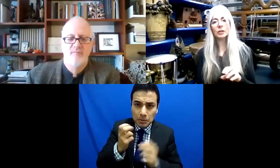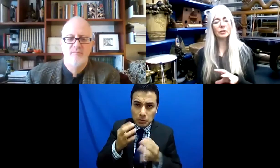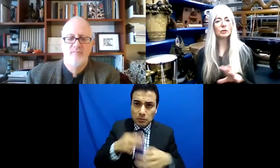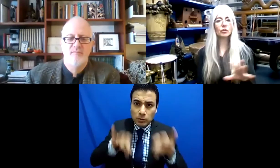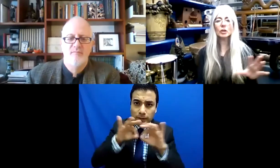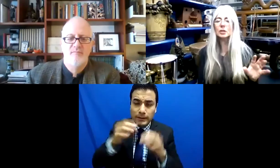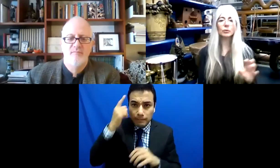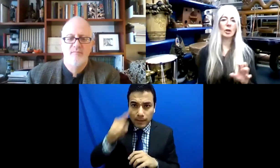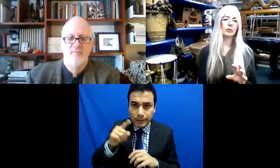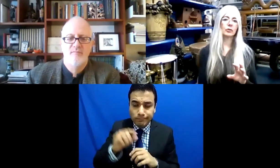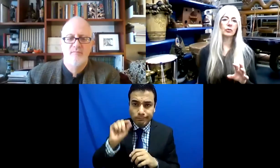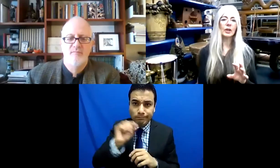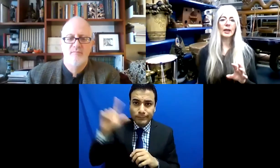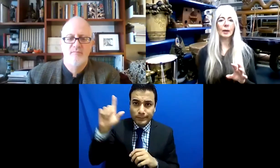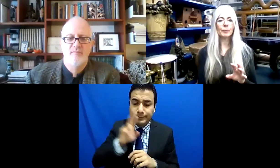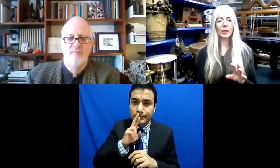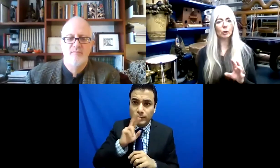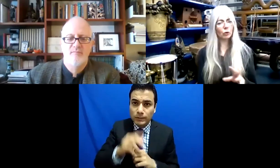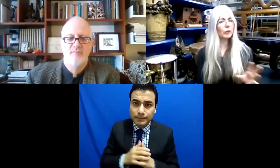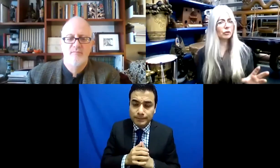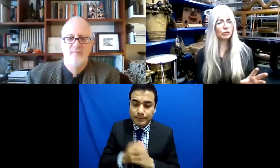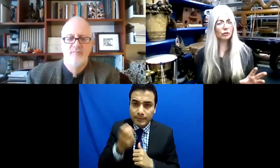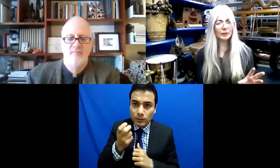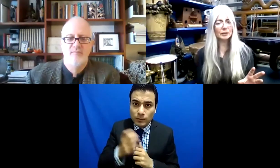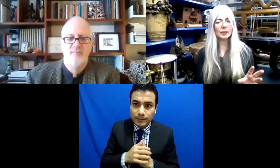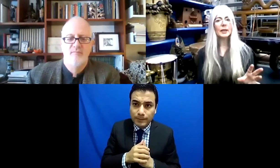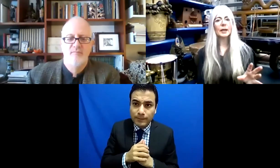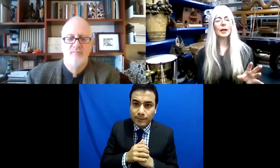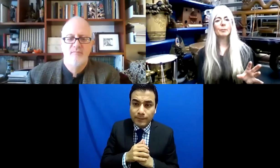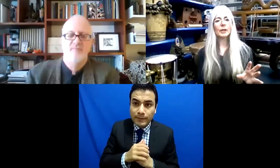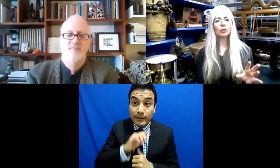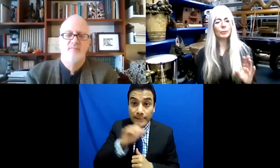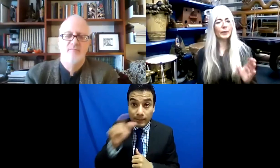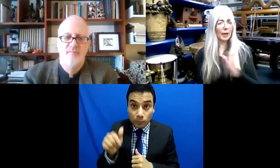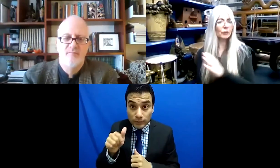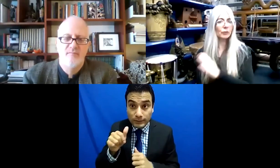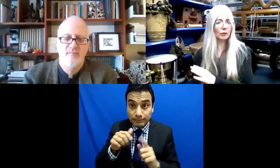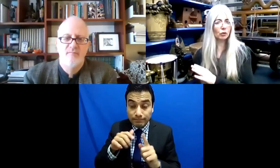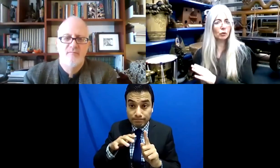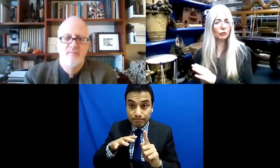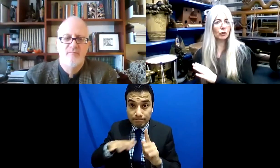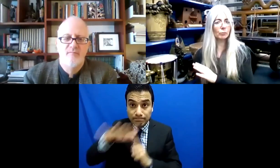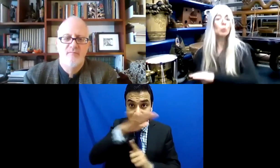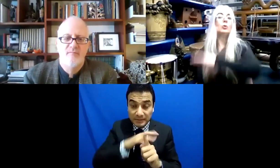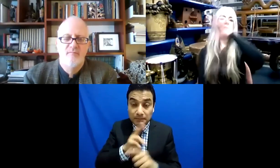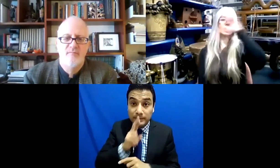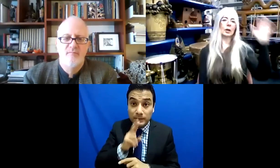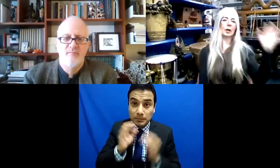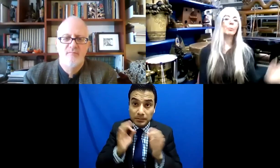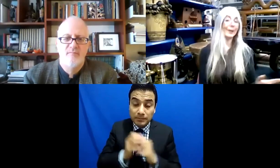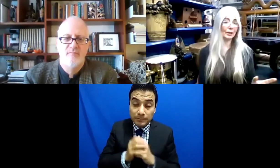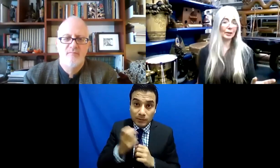profesión. Entonces crearon circunstancias. Y esto llevó a un mayor